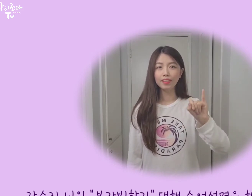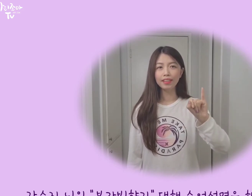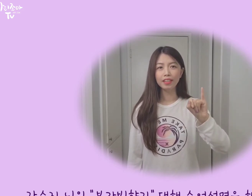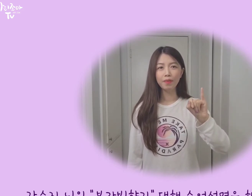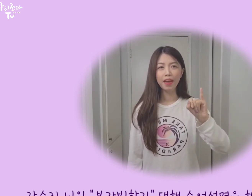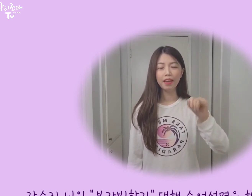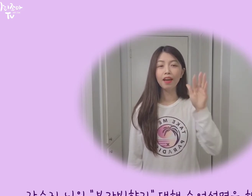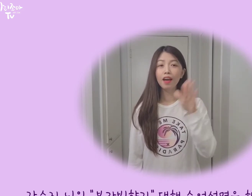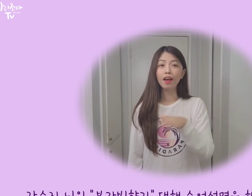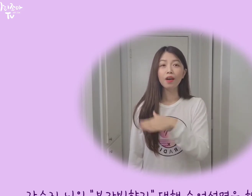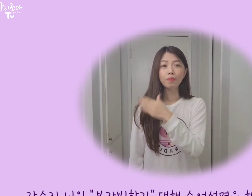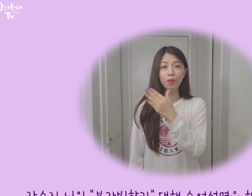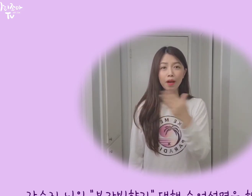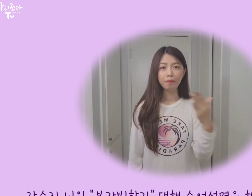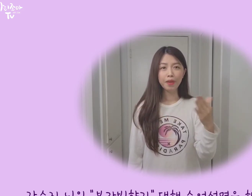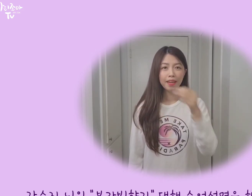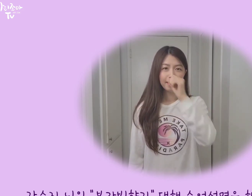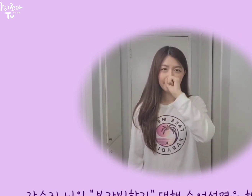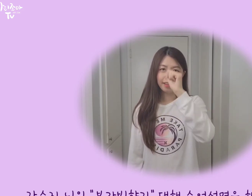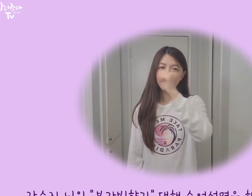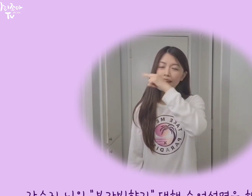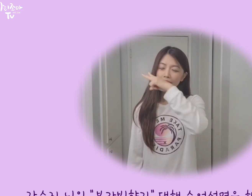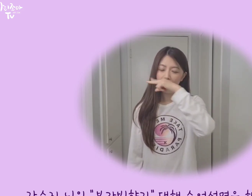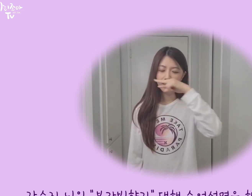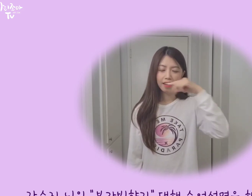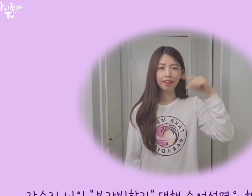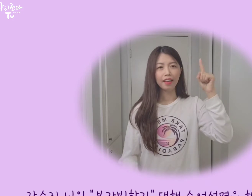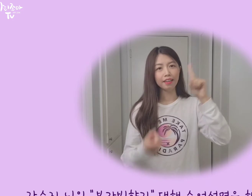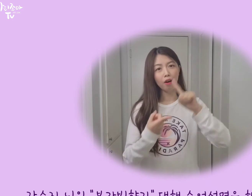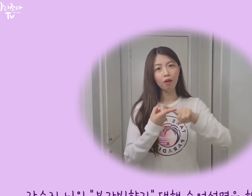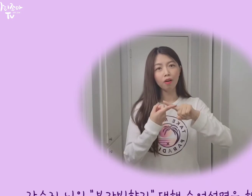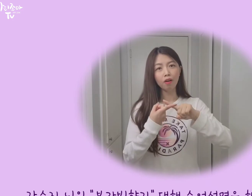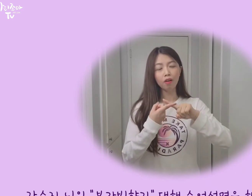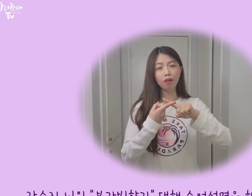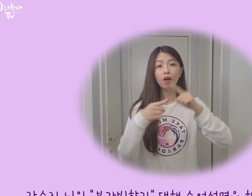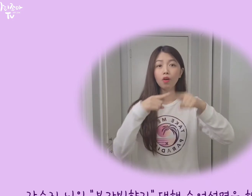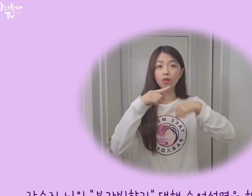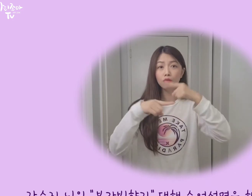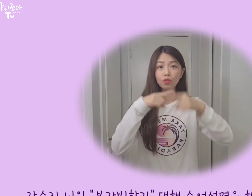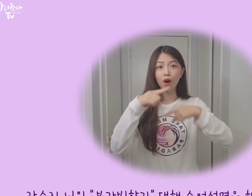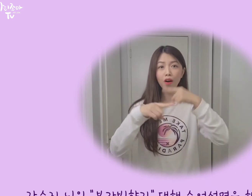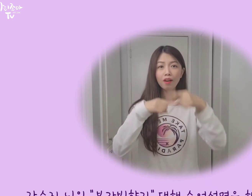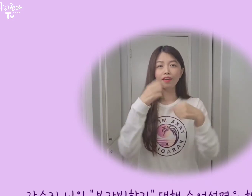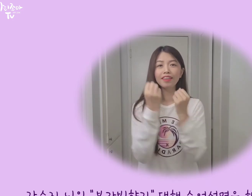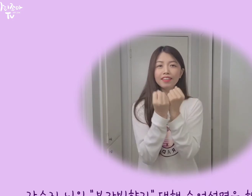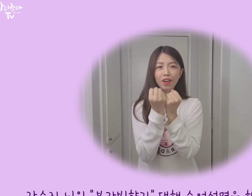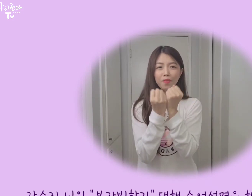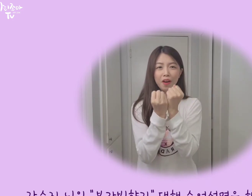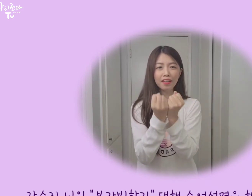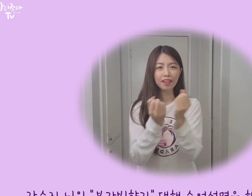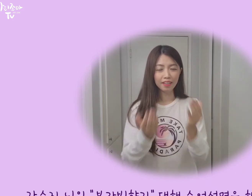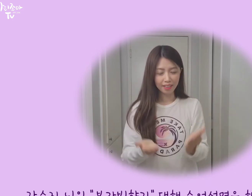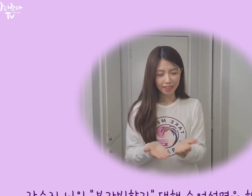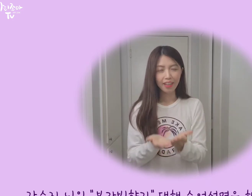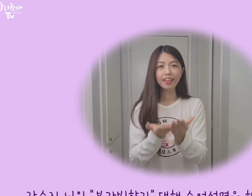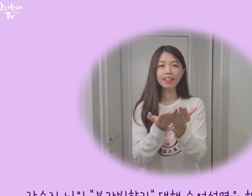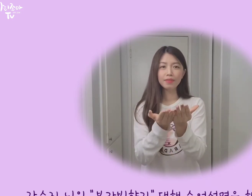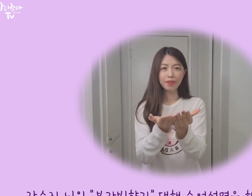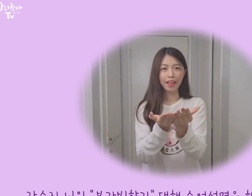강수지님의 보랏빛 향기에 대해서 수어 설명을 해주겠습니다.